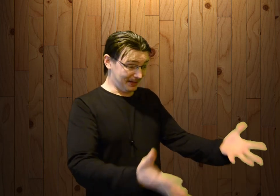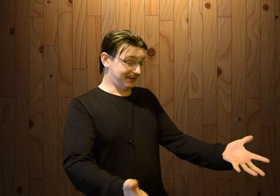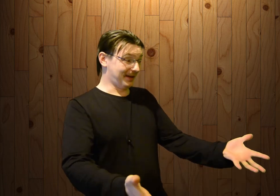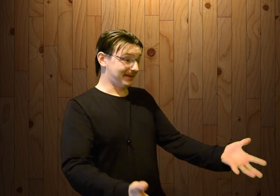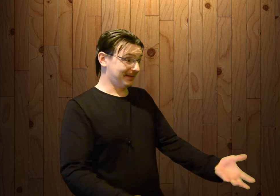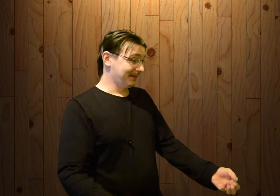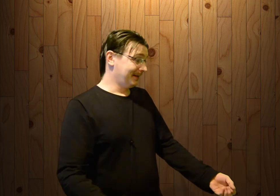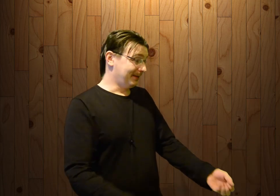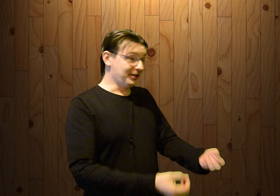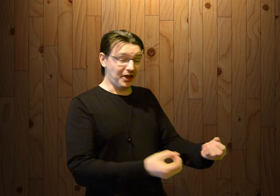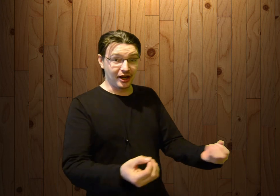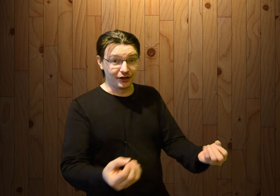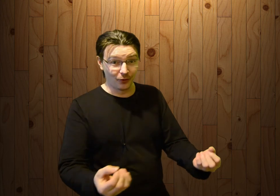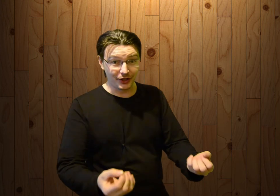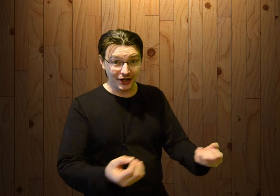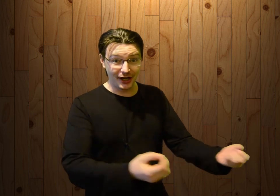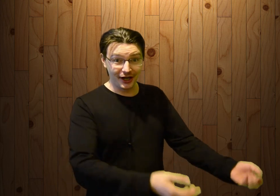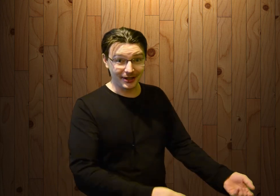Пиздец. Не День Оленеводы, День Оленя.